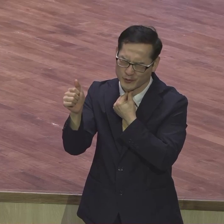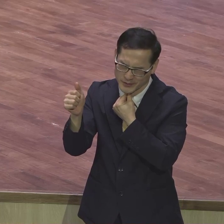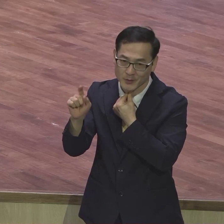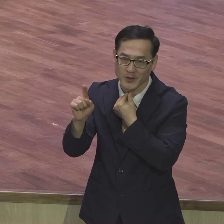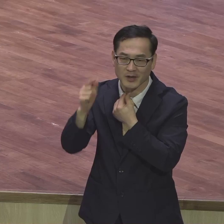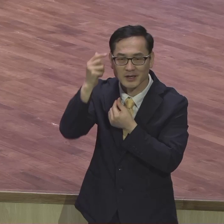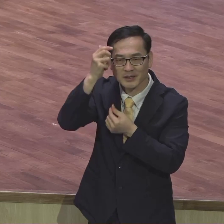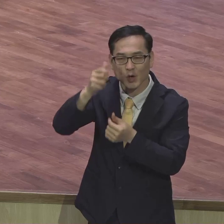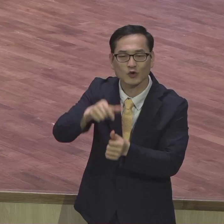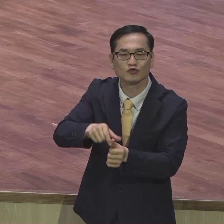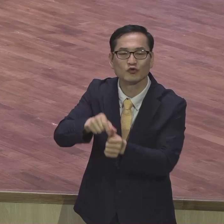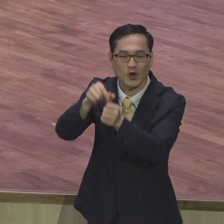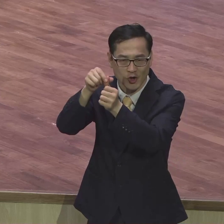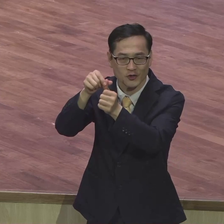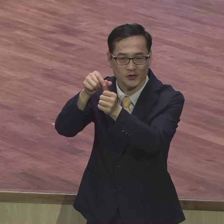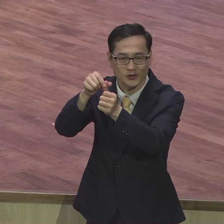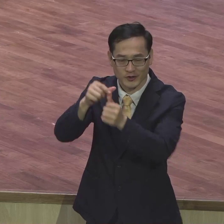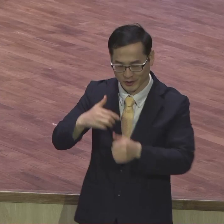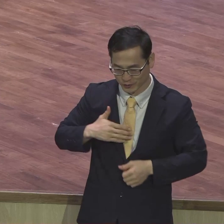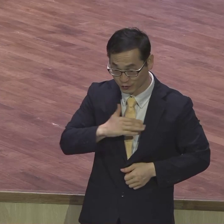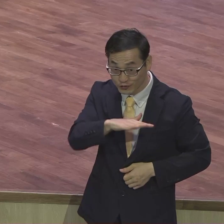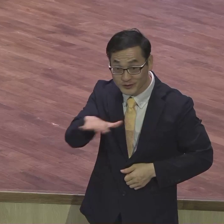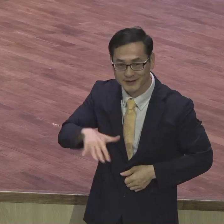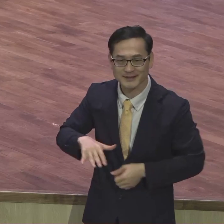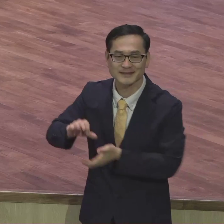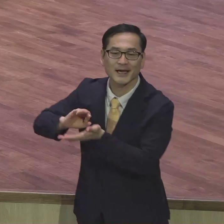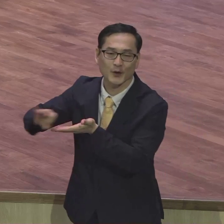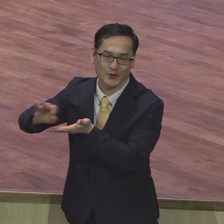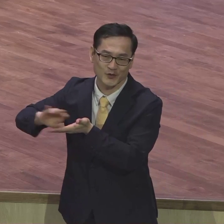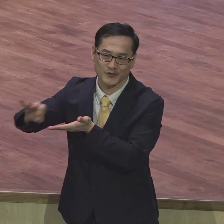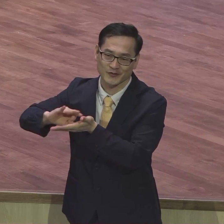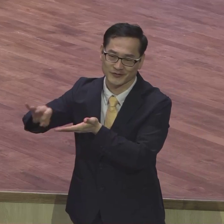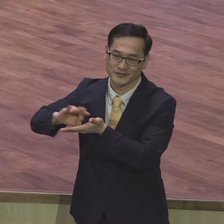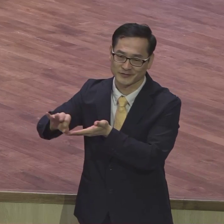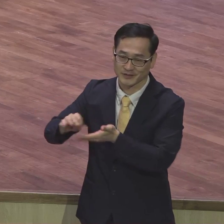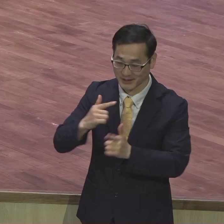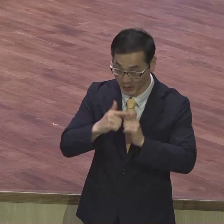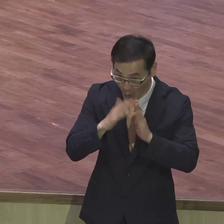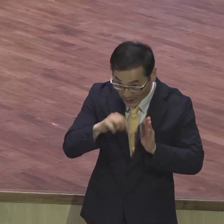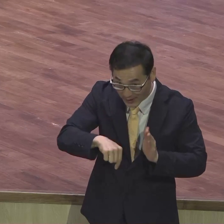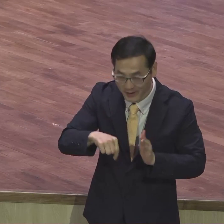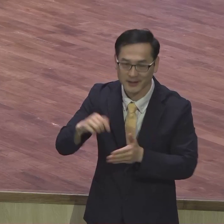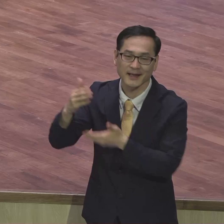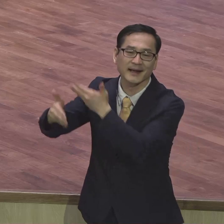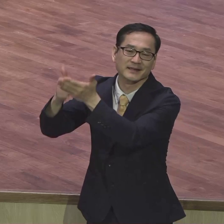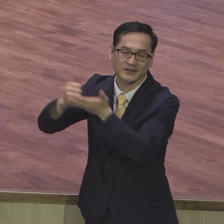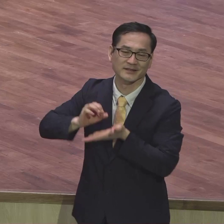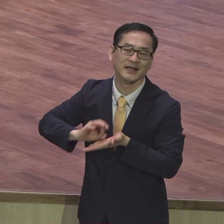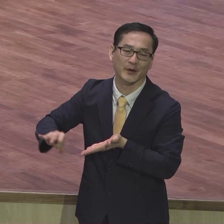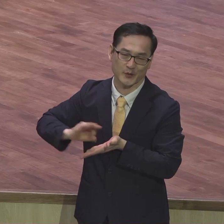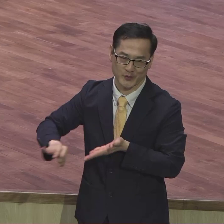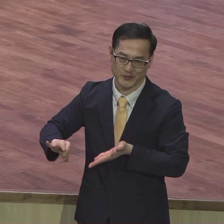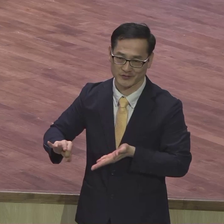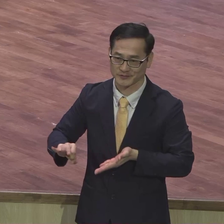구원의 도구로 수입받는 거예요 우리 교회가 도구로 수입받는 그것이 인간이 사는 데